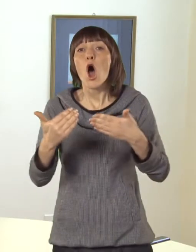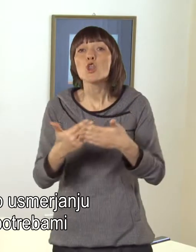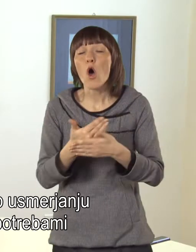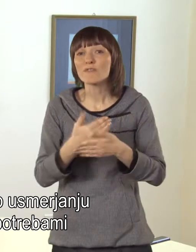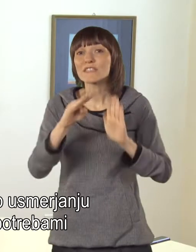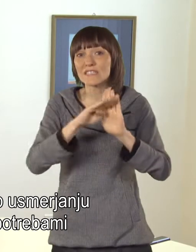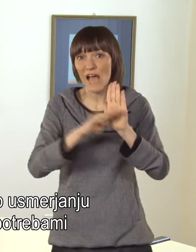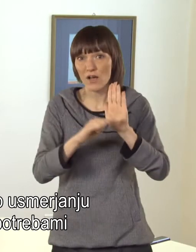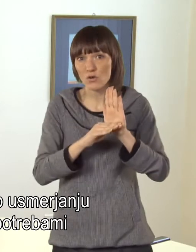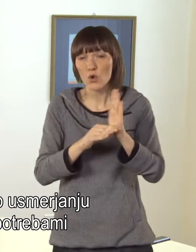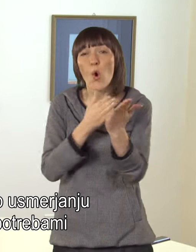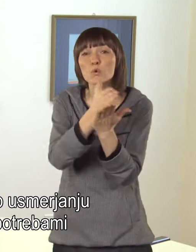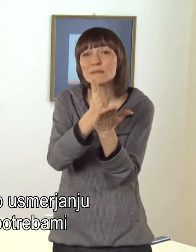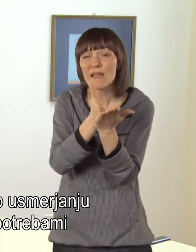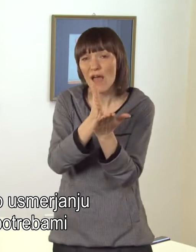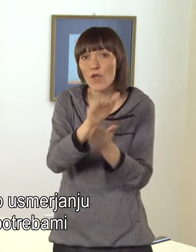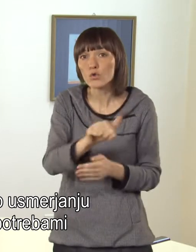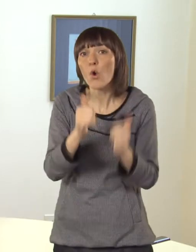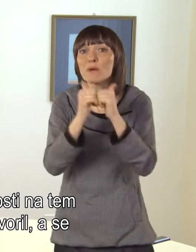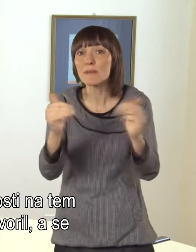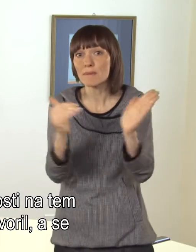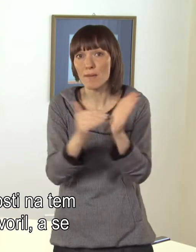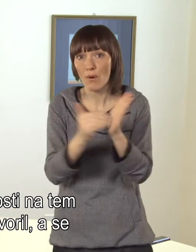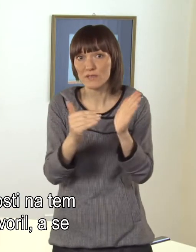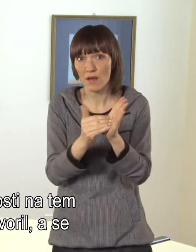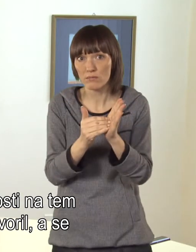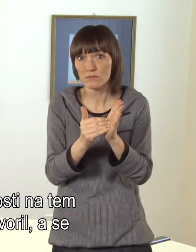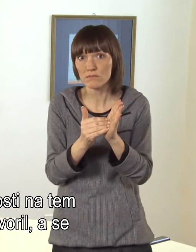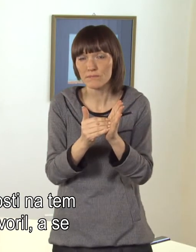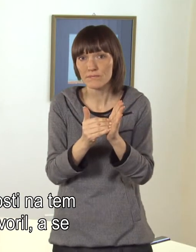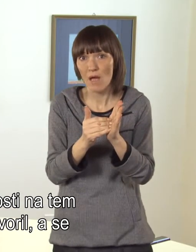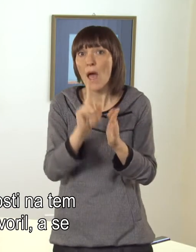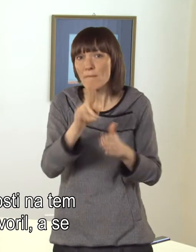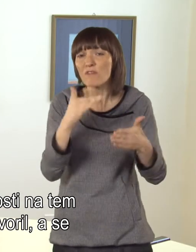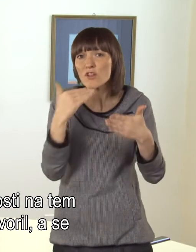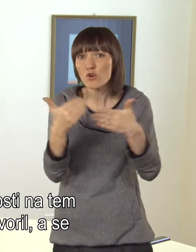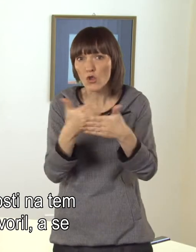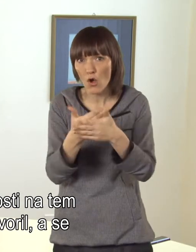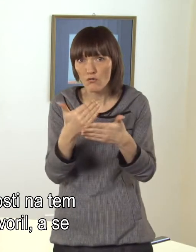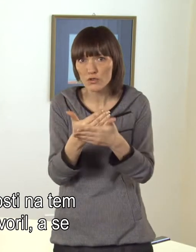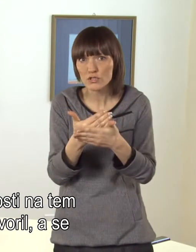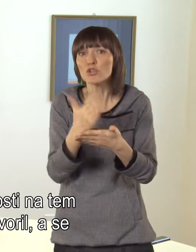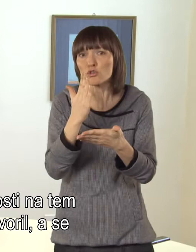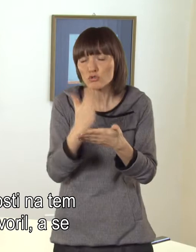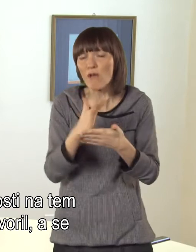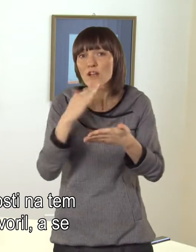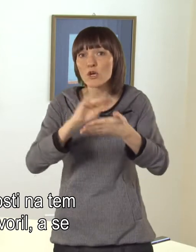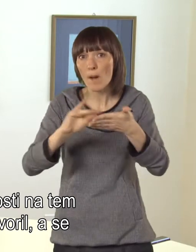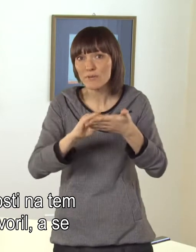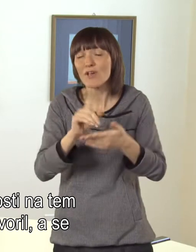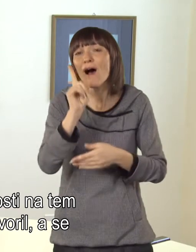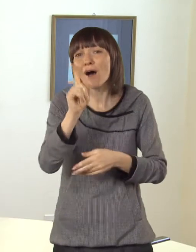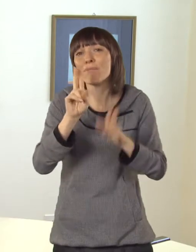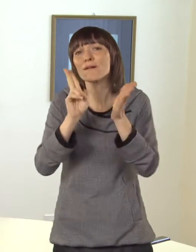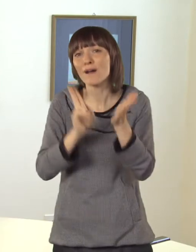Nov zakon, osmeren v trok s posebnimi potrebami, je o marsi kateri novosti na tem področju že spregovoril.